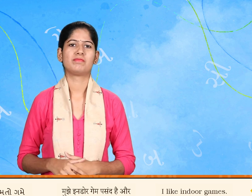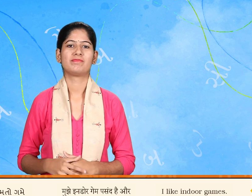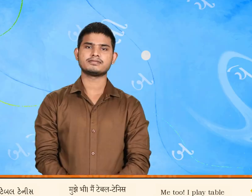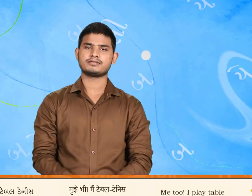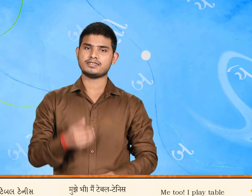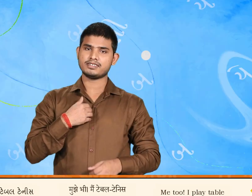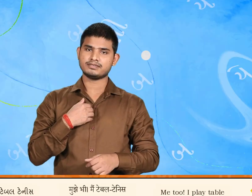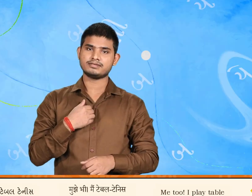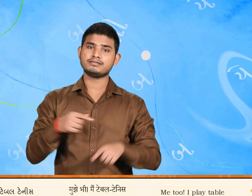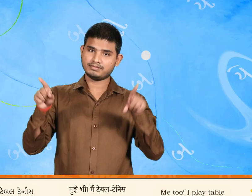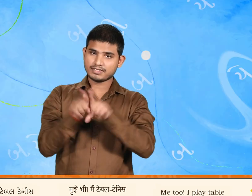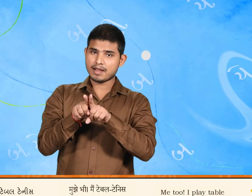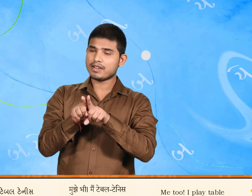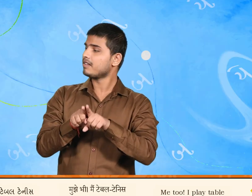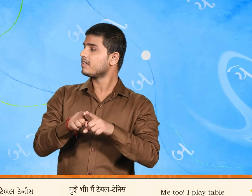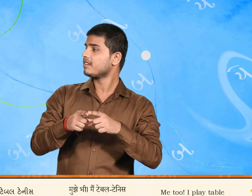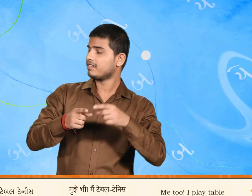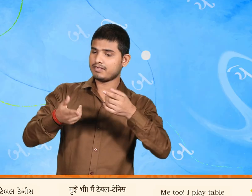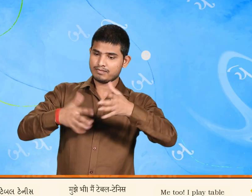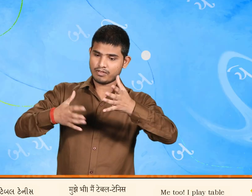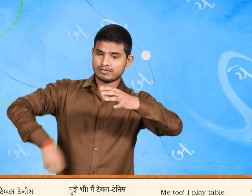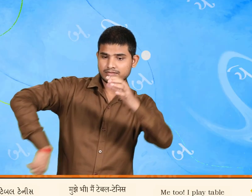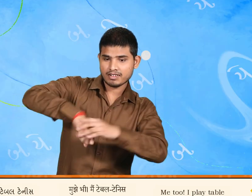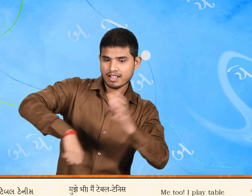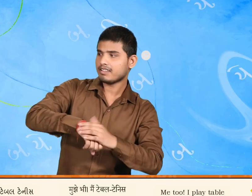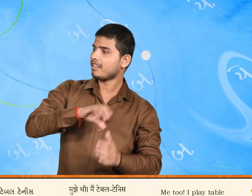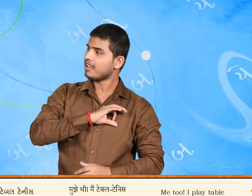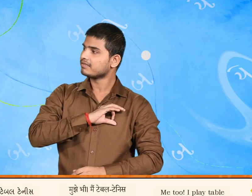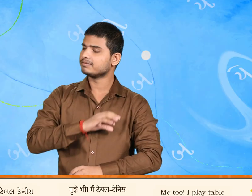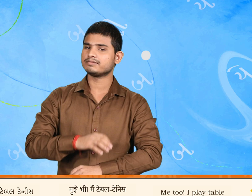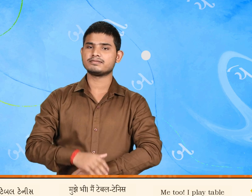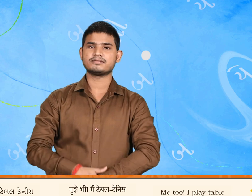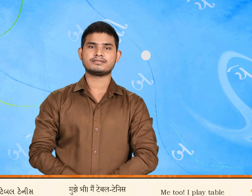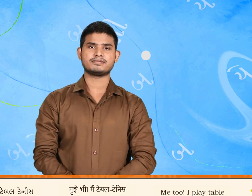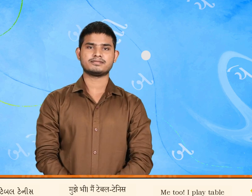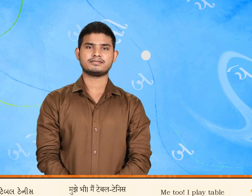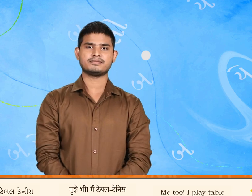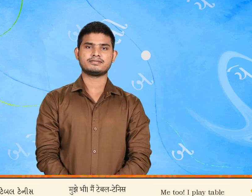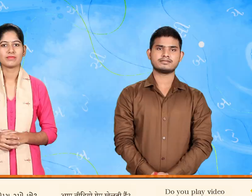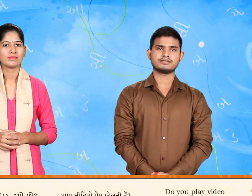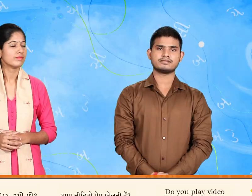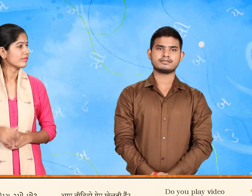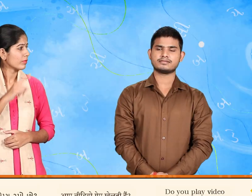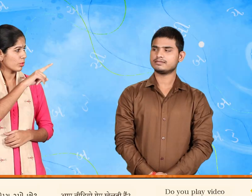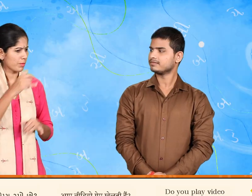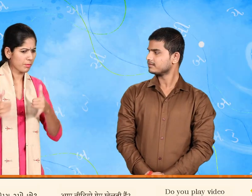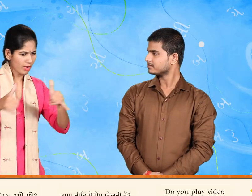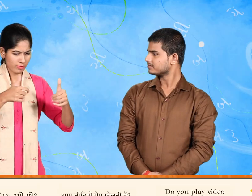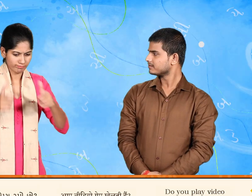મને પણ હું ટેબલ ટેનેસ રમું છું તમે વીડો ગેમ્સ રમું